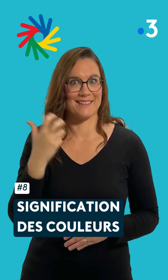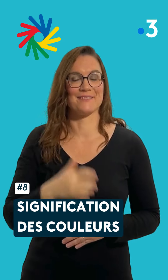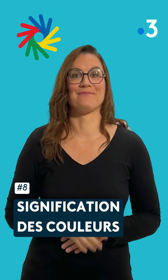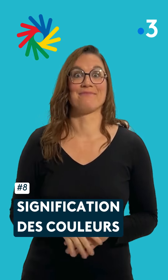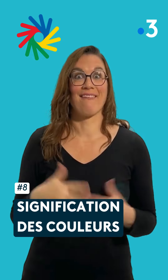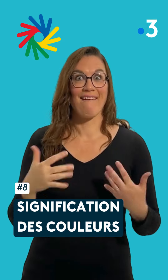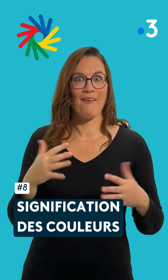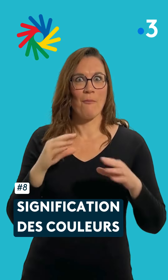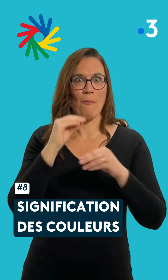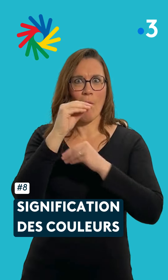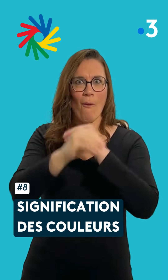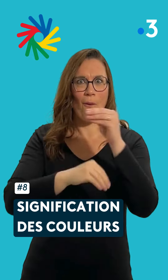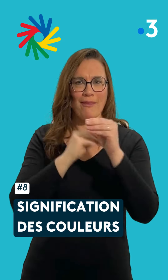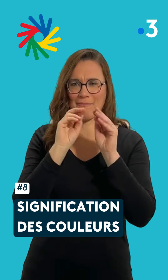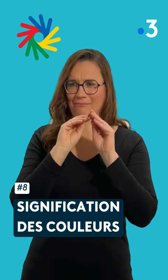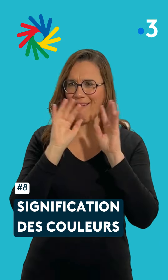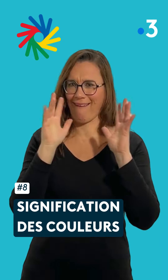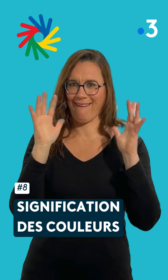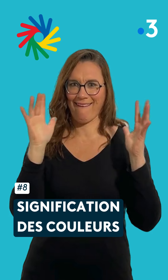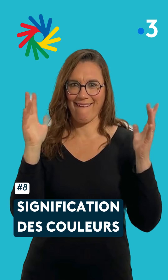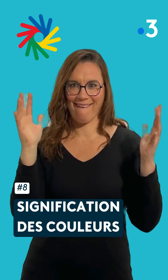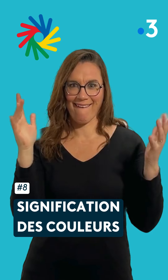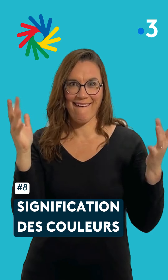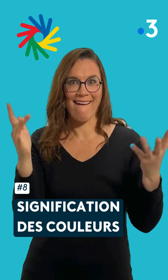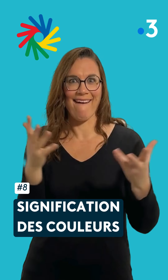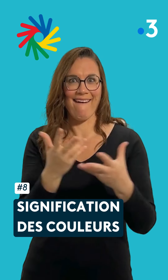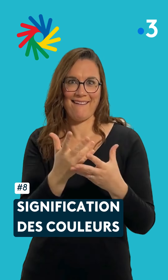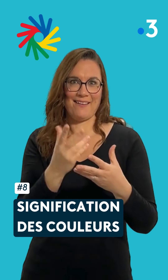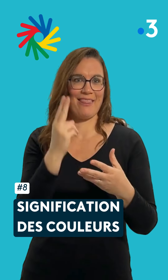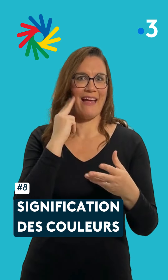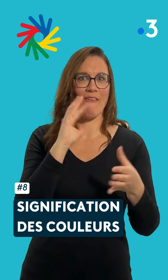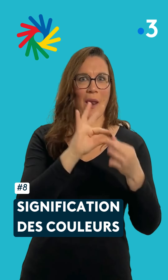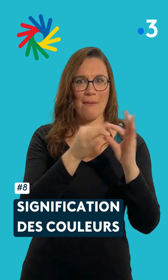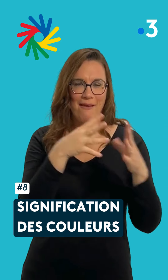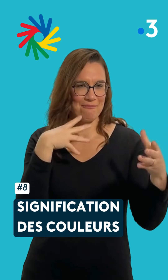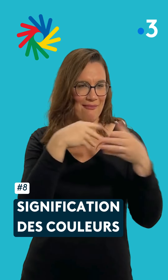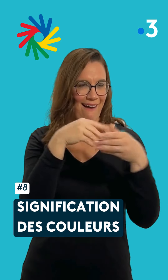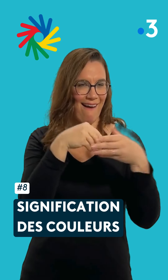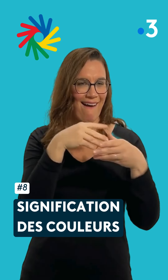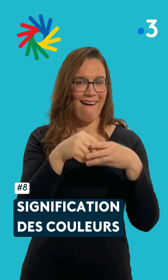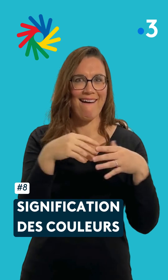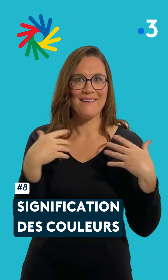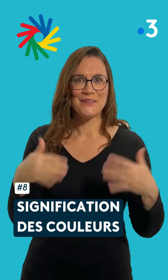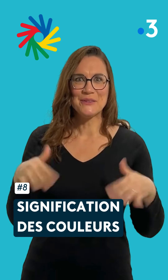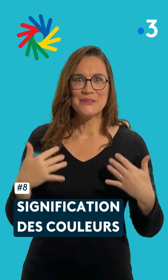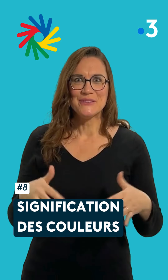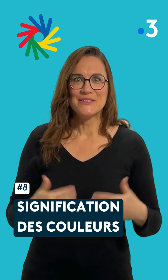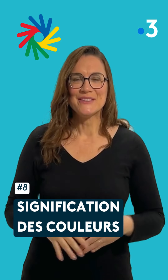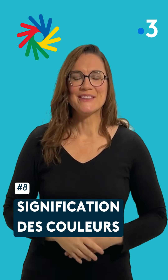vert, pour les Africains. C'est le monde entier qui participe à ces Jeux Olympiques sourds.